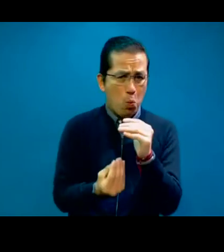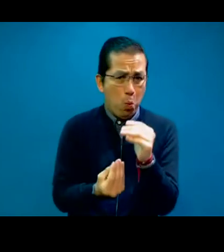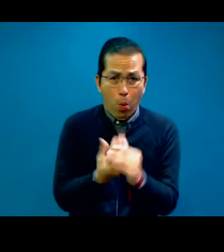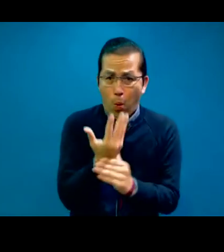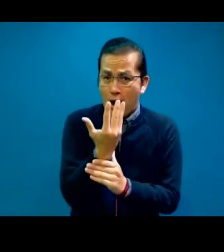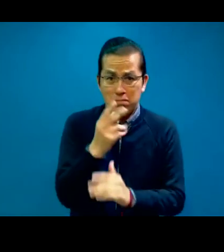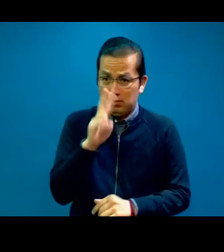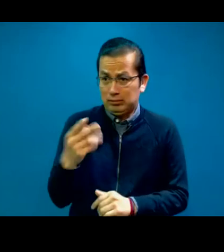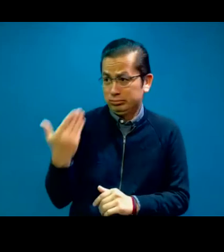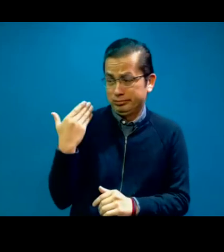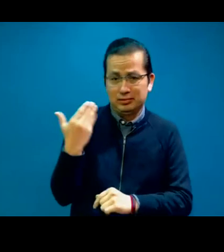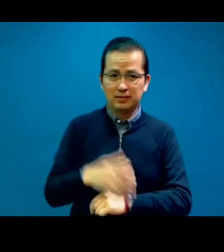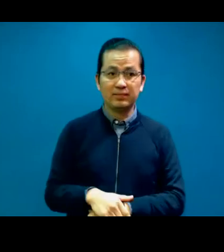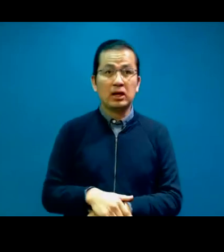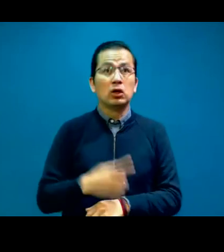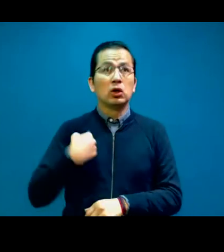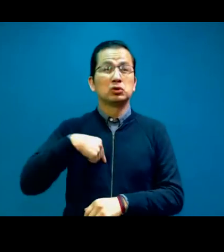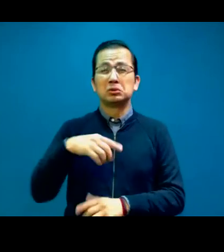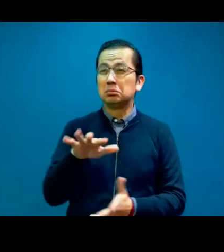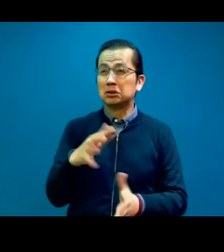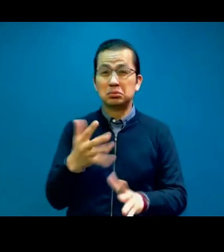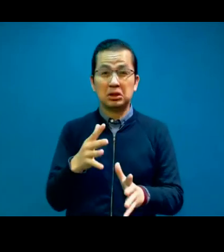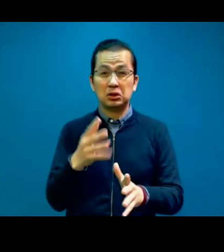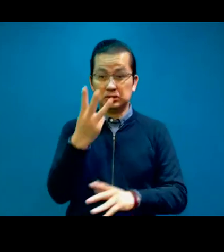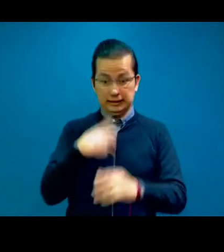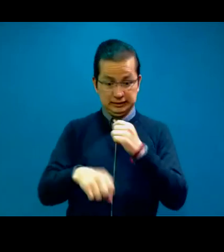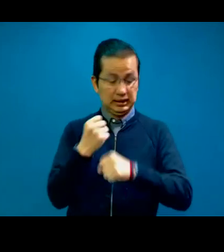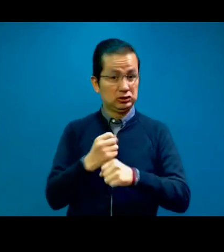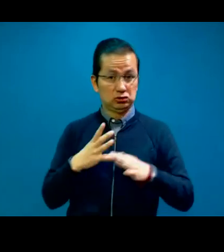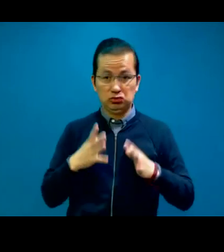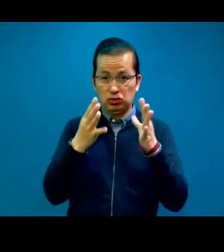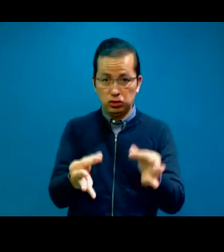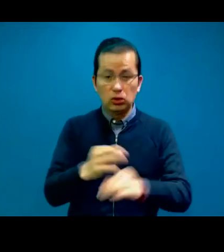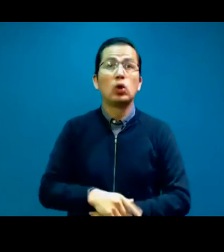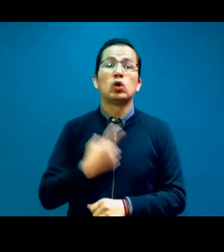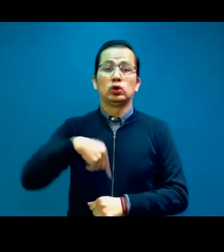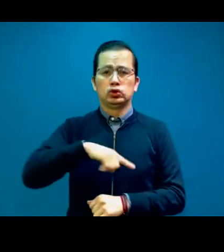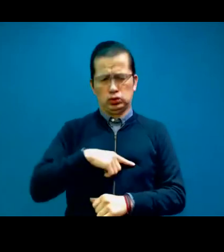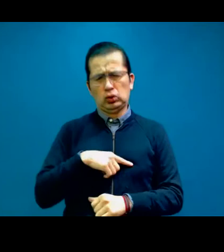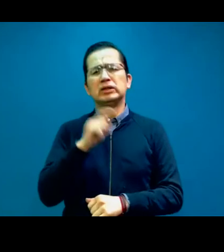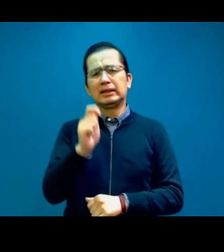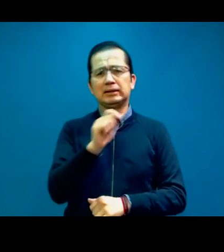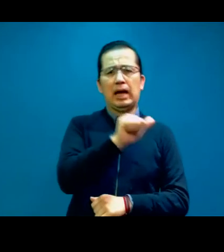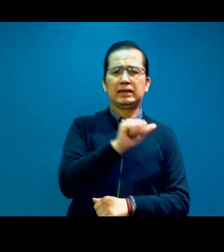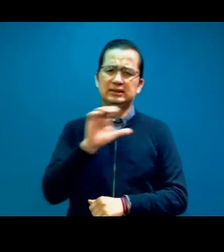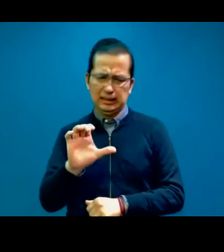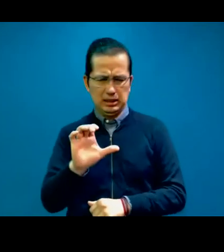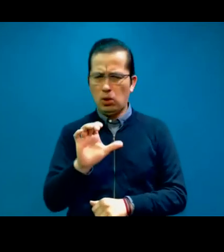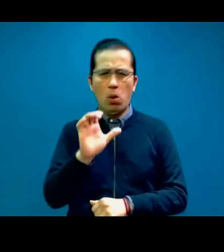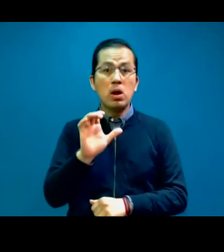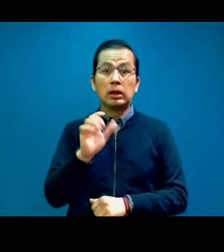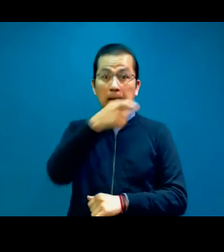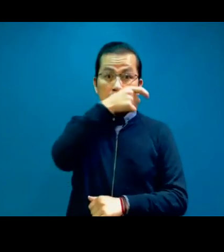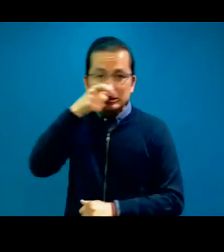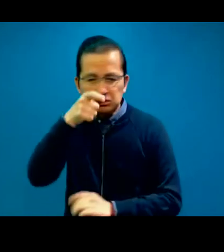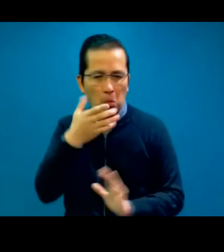hace casi tres años. Es una asociación civil sin fines de lucro. Creada en